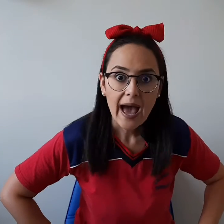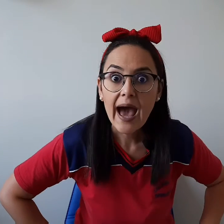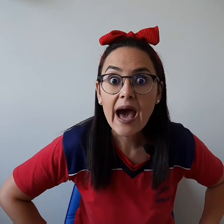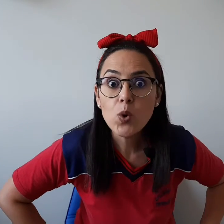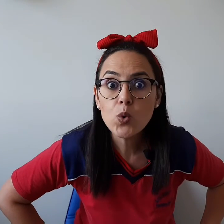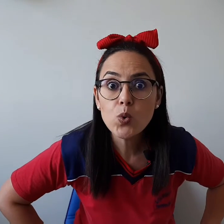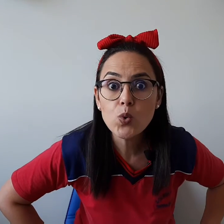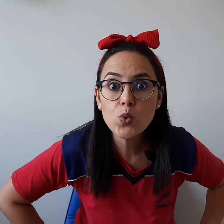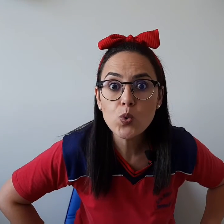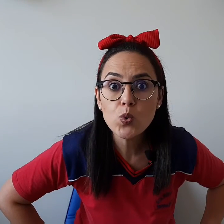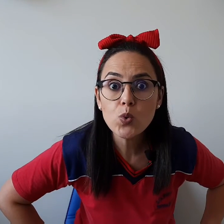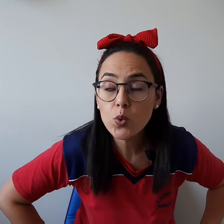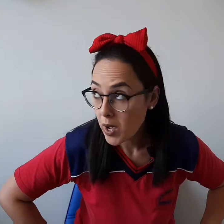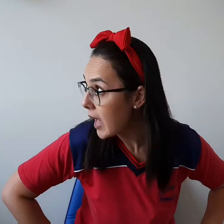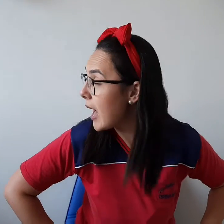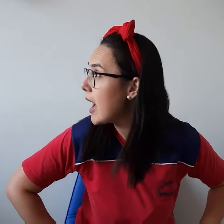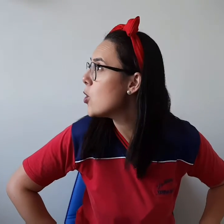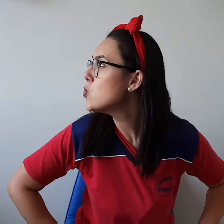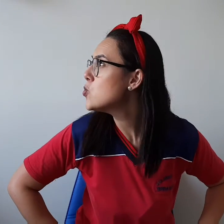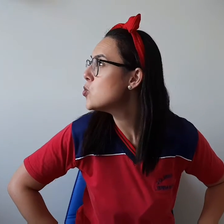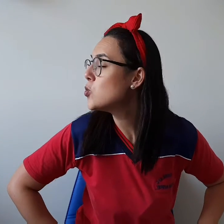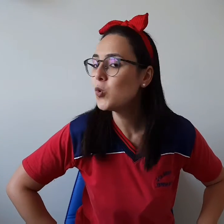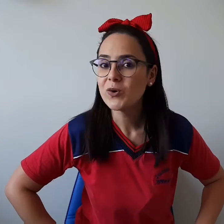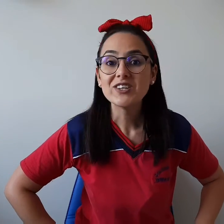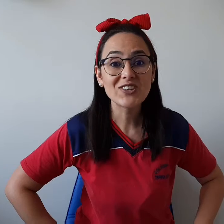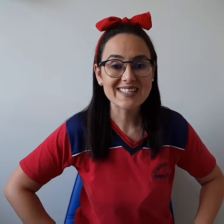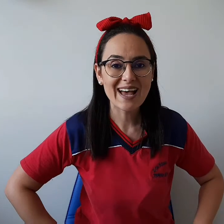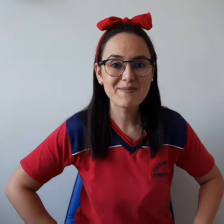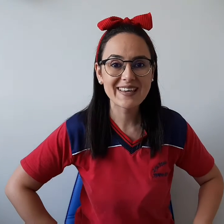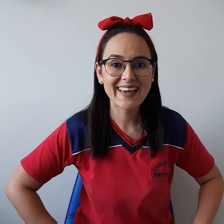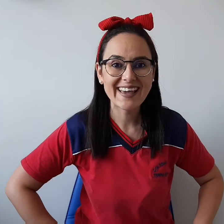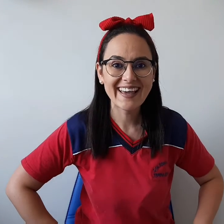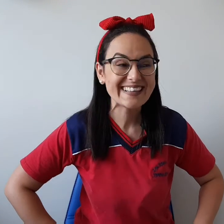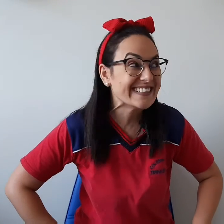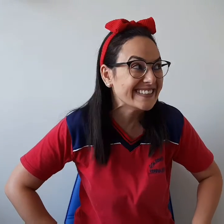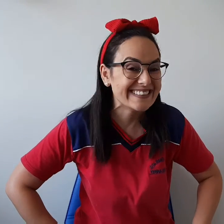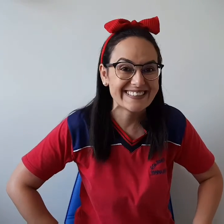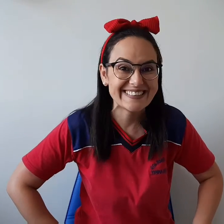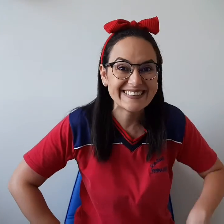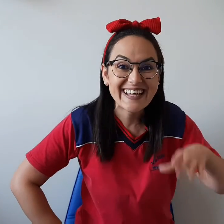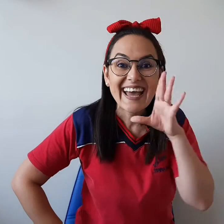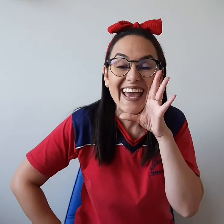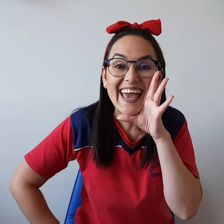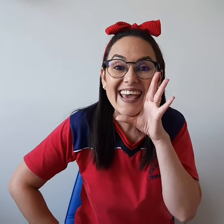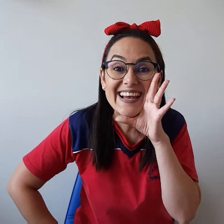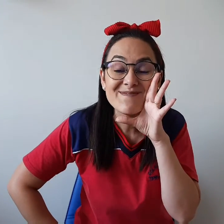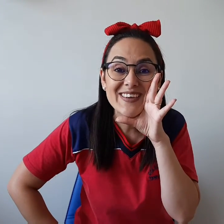Aú, Aú. Já sabem quem é? É ele